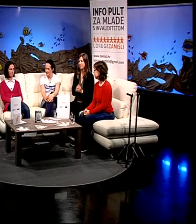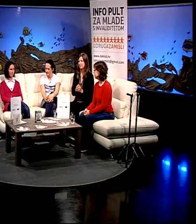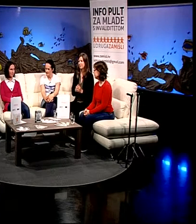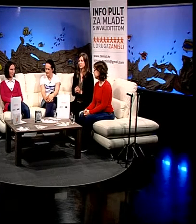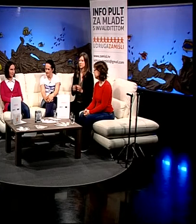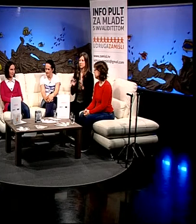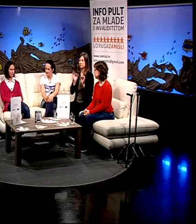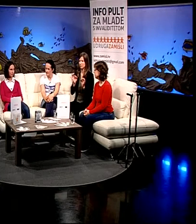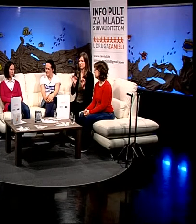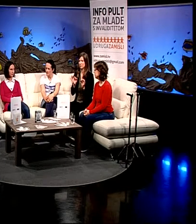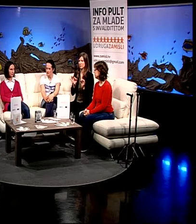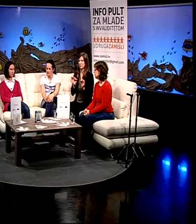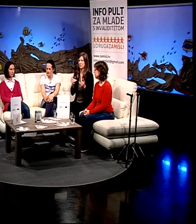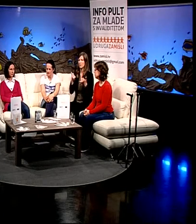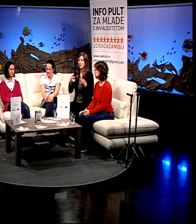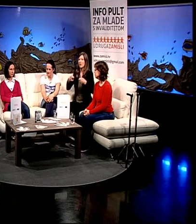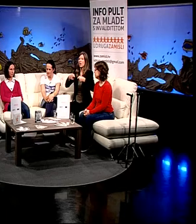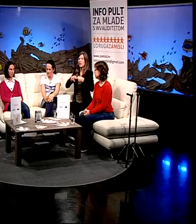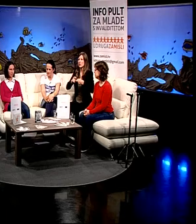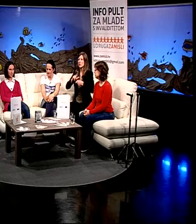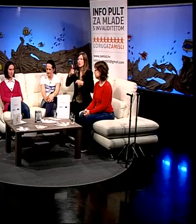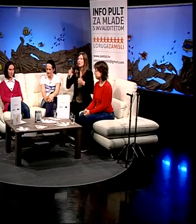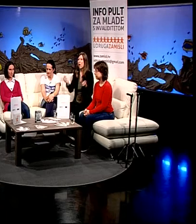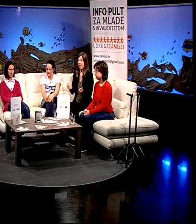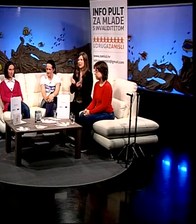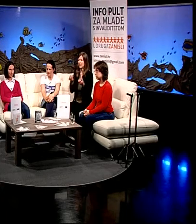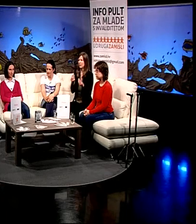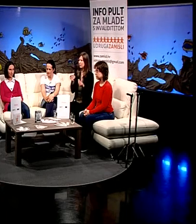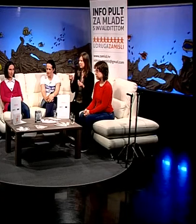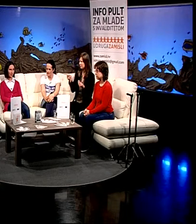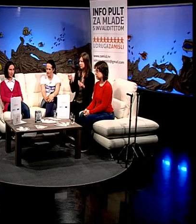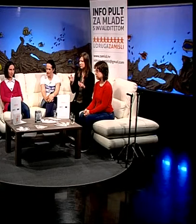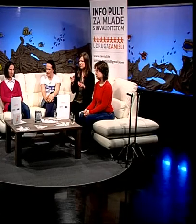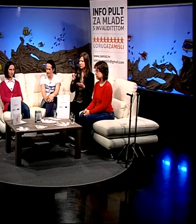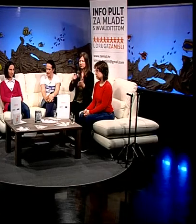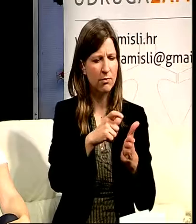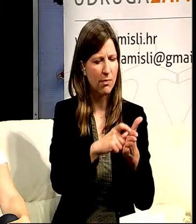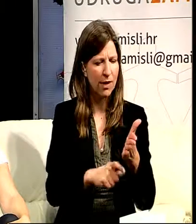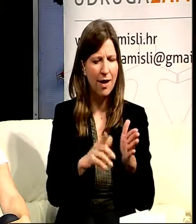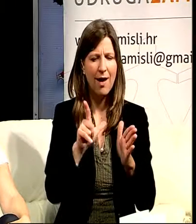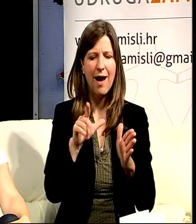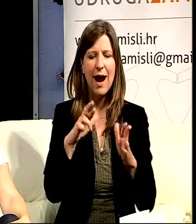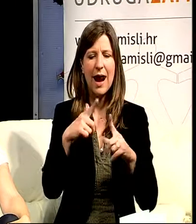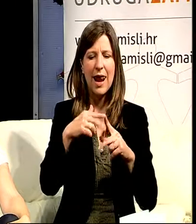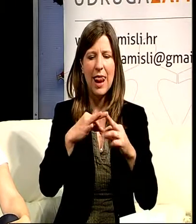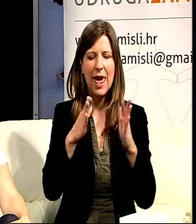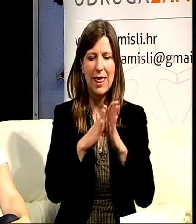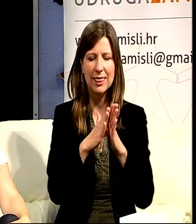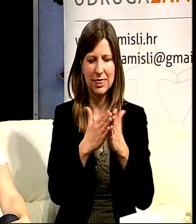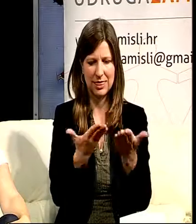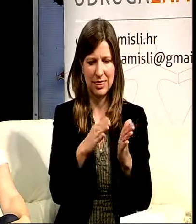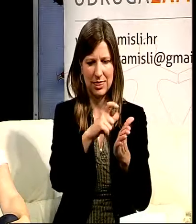druge aktivnosti. Ti si okružena lecima i materijalima male škole kuhanja. Osobno si